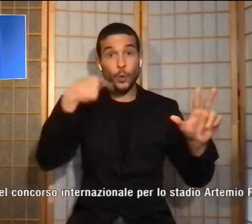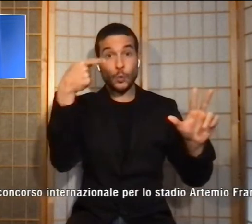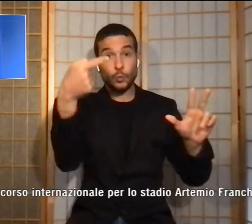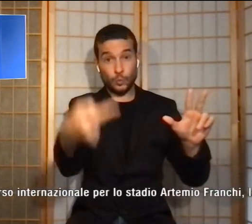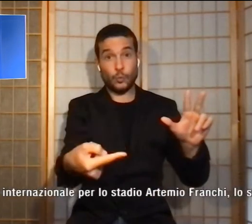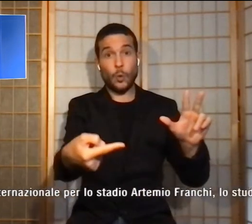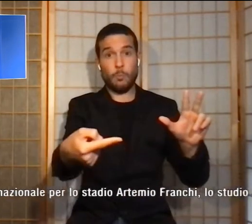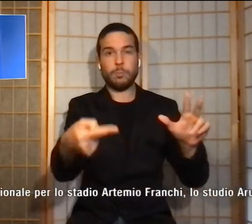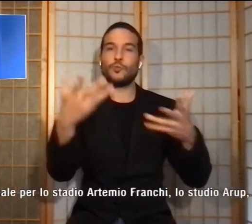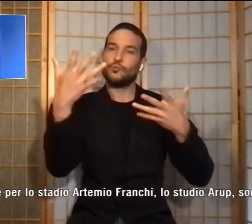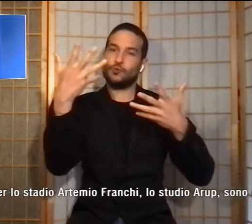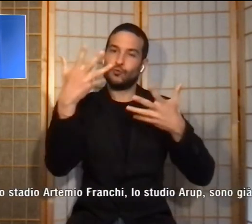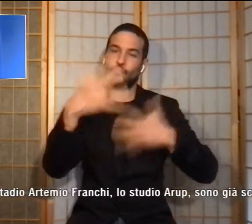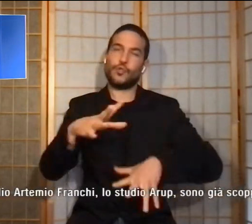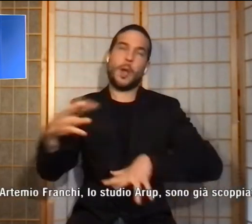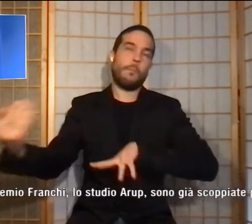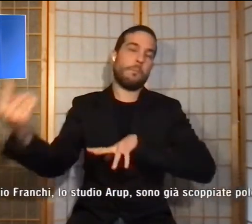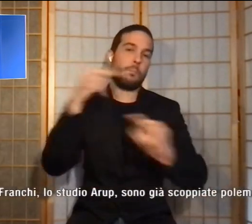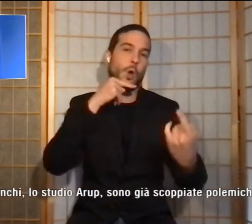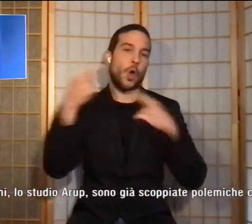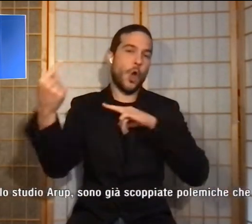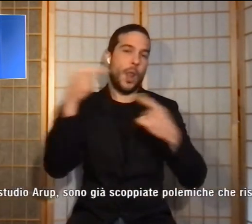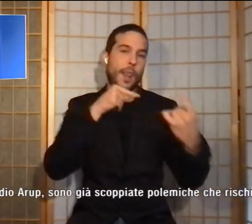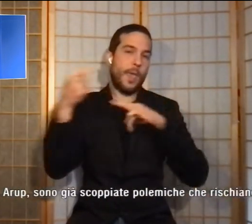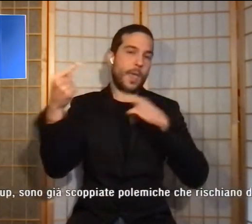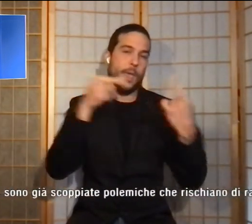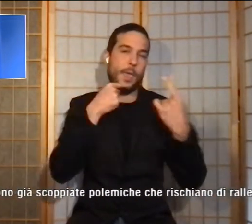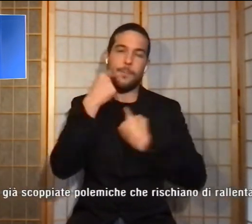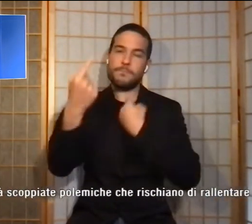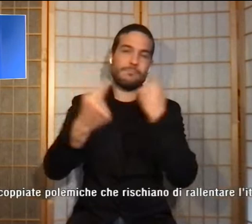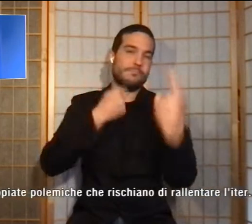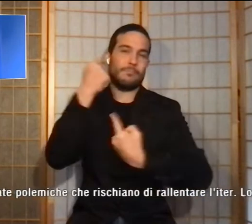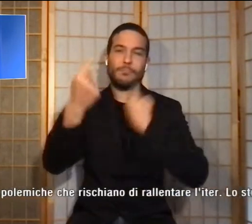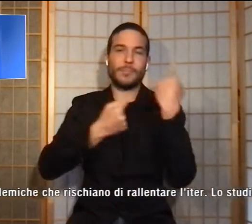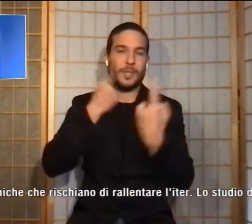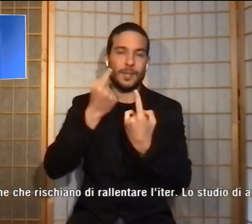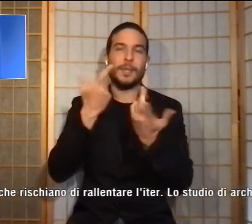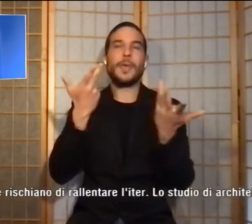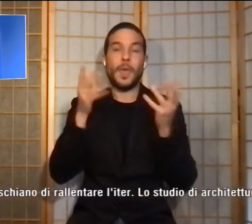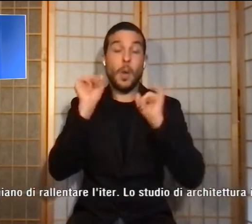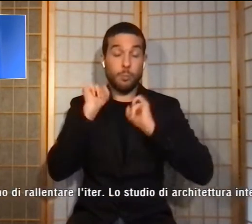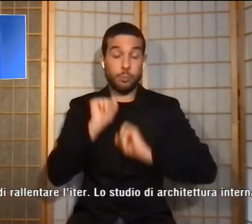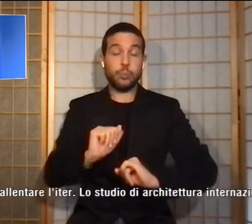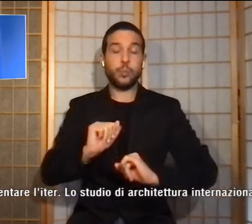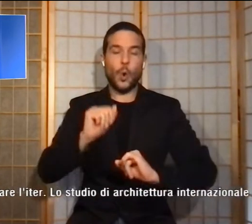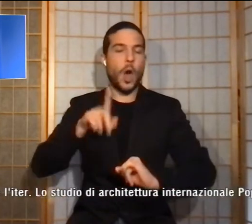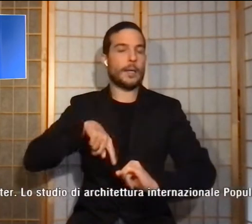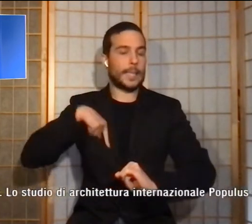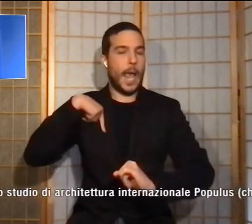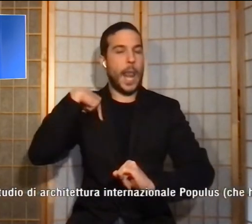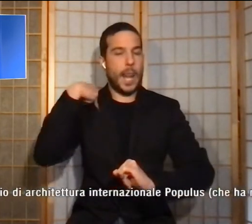già scoppiate le polemiche che rischiano di rallentare l'iter. Lo studio di architettura